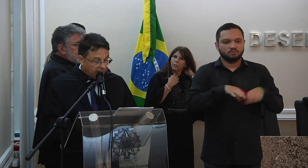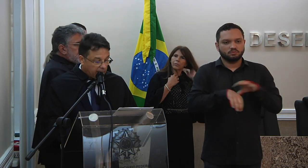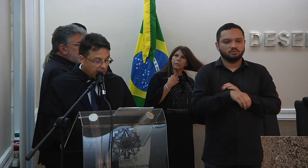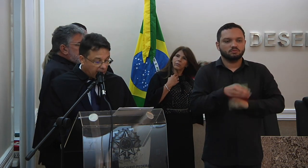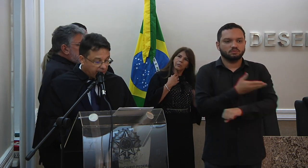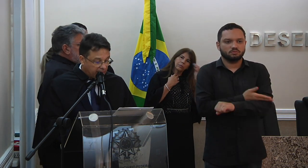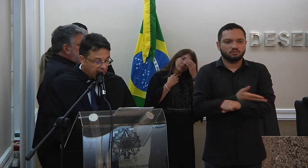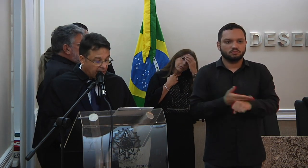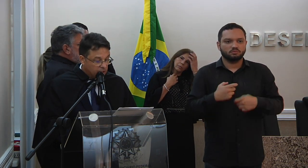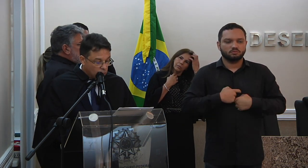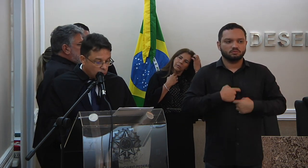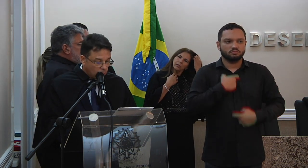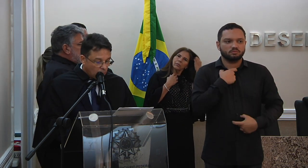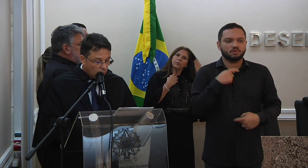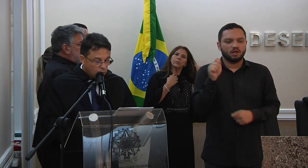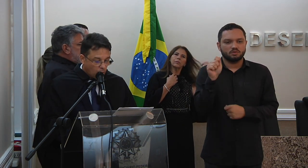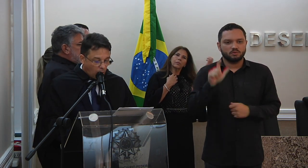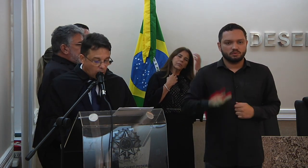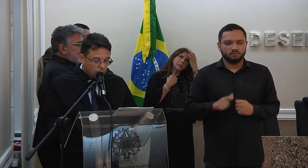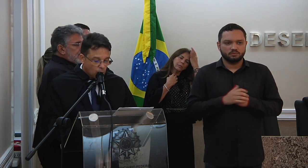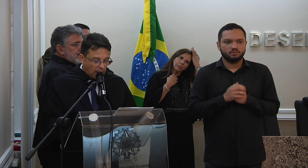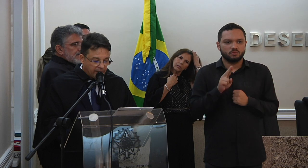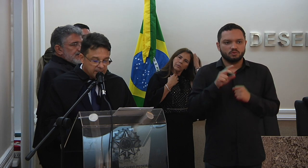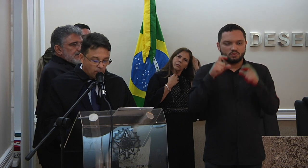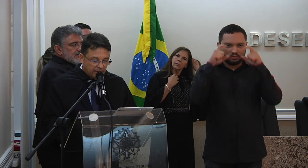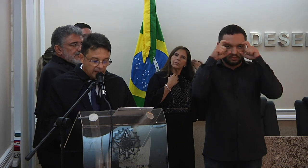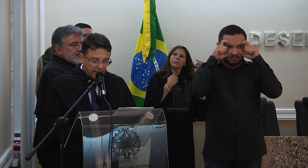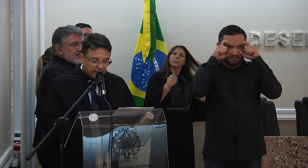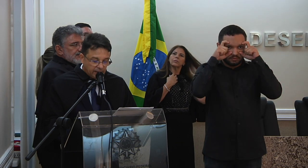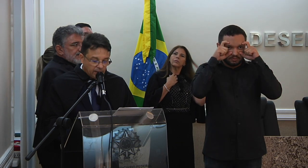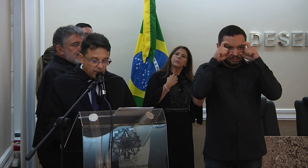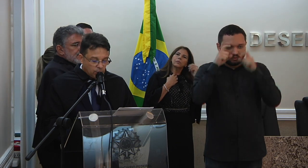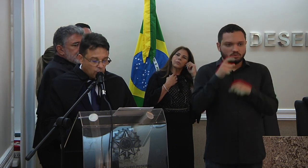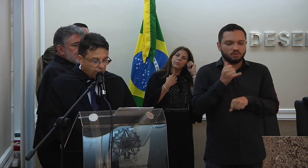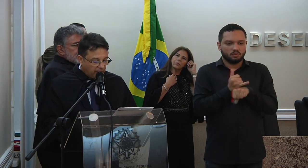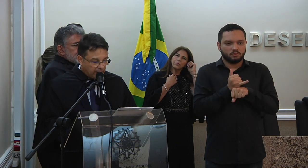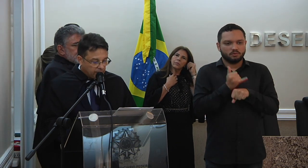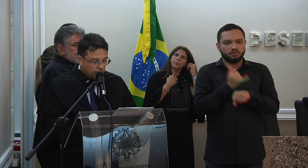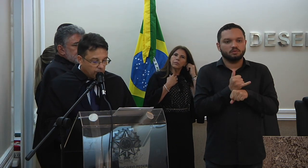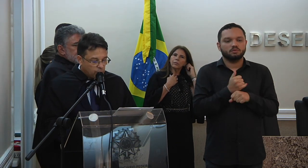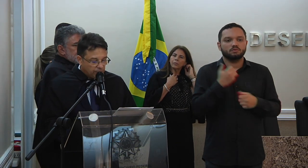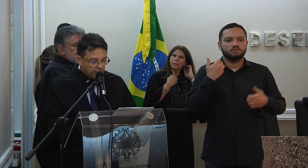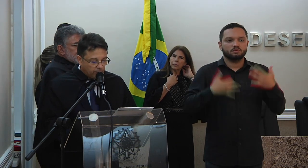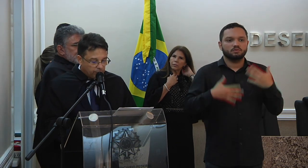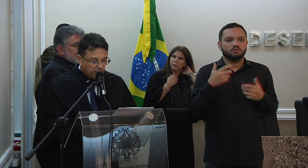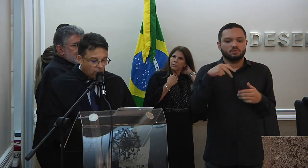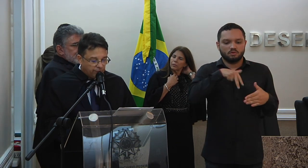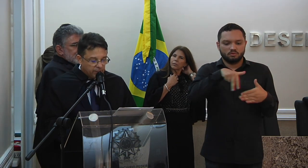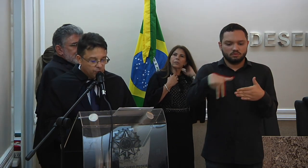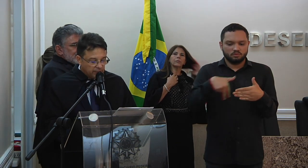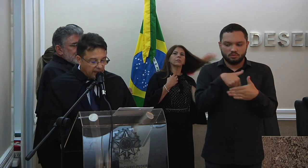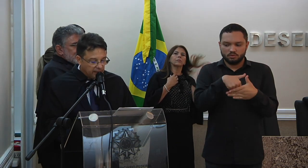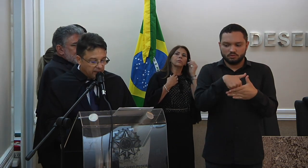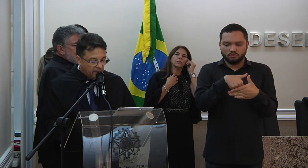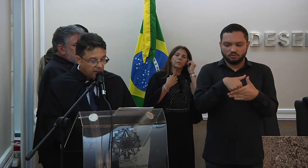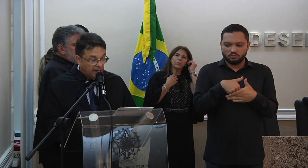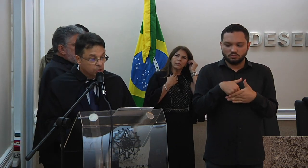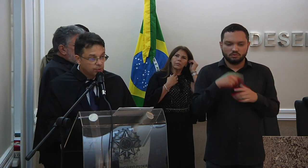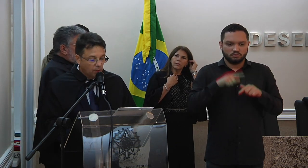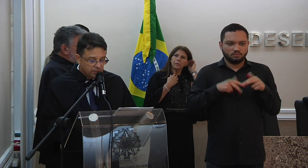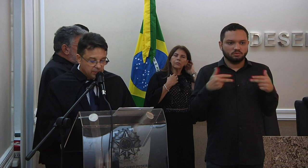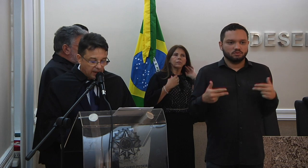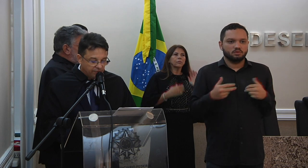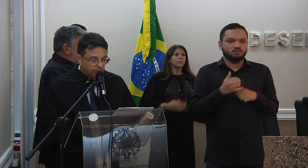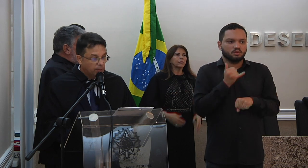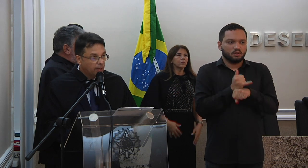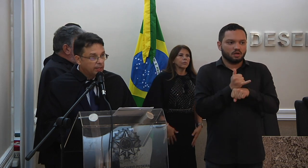branca e gravata azul. Uso óculos com armação metálica e estou falando de uma tribuna confeccionada em